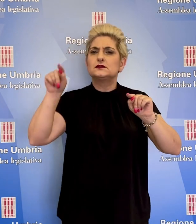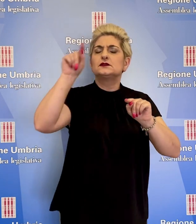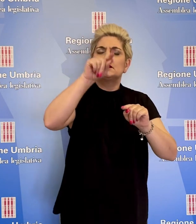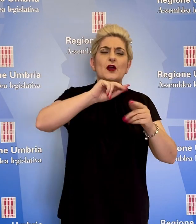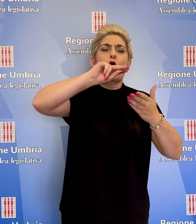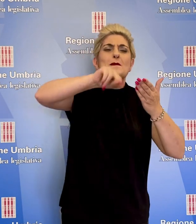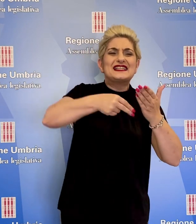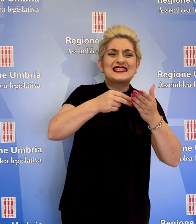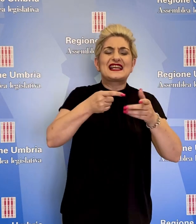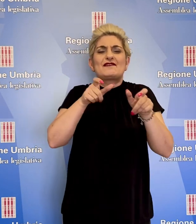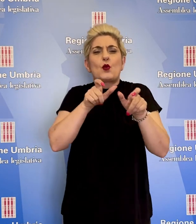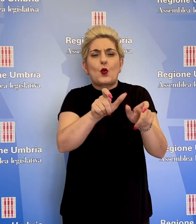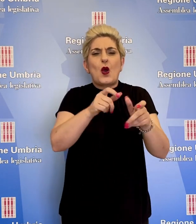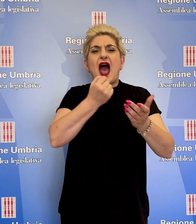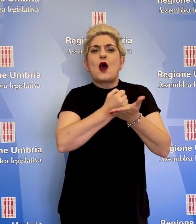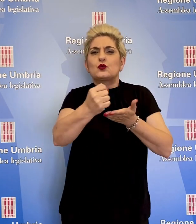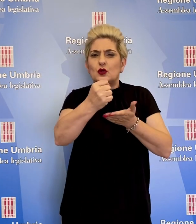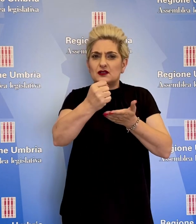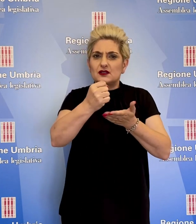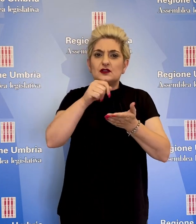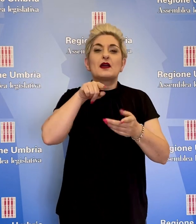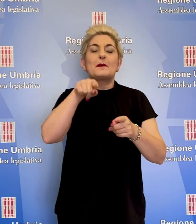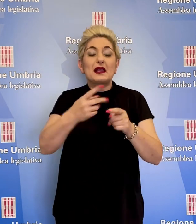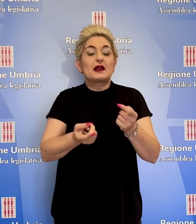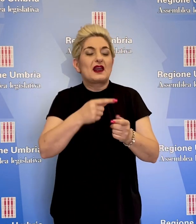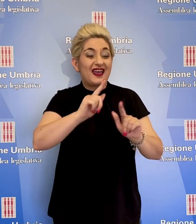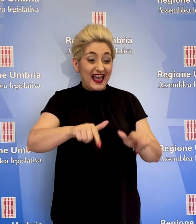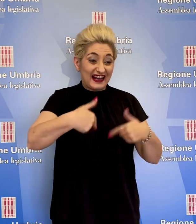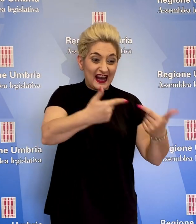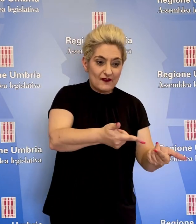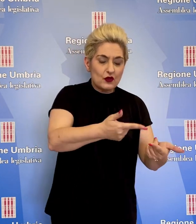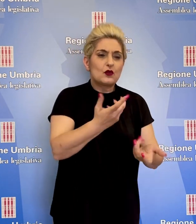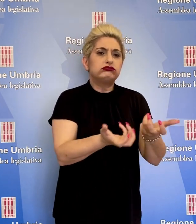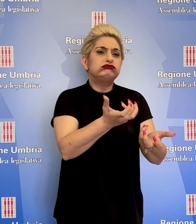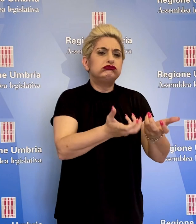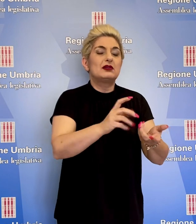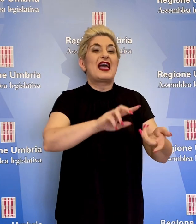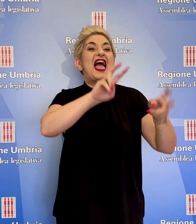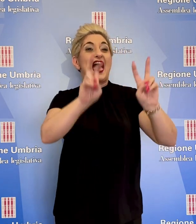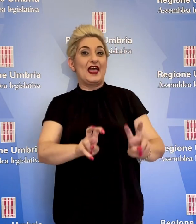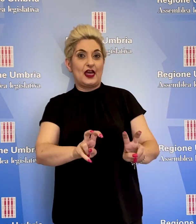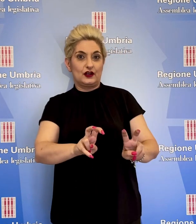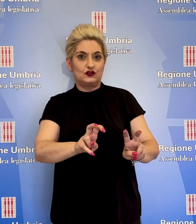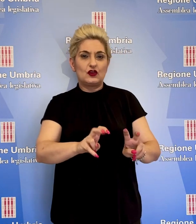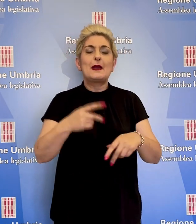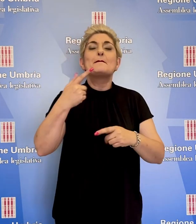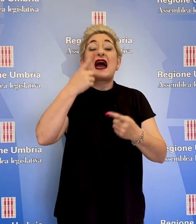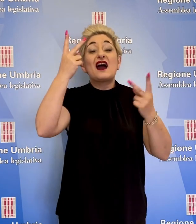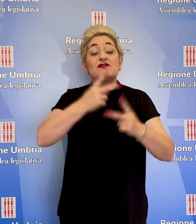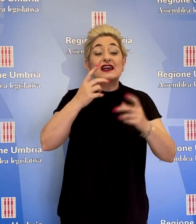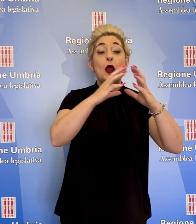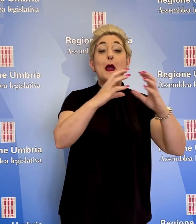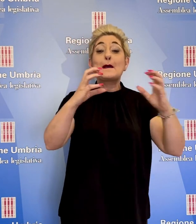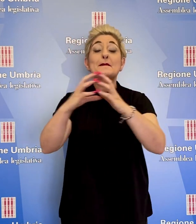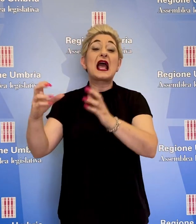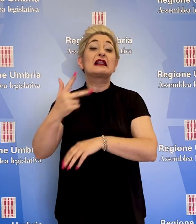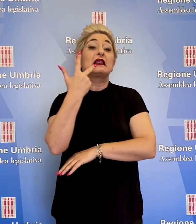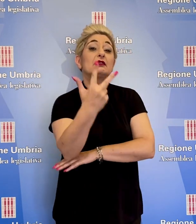iscrizione e autorizzazione per produrre energia da rifiuti, ma solo tre impianti potrebbero essere interessati alla